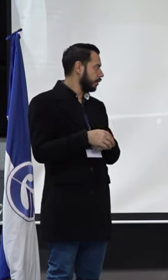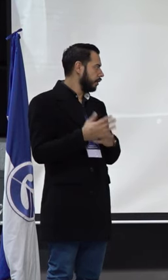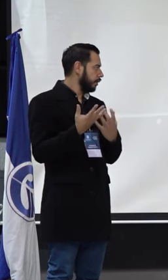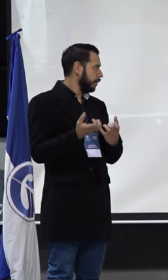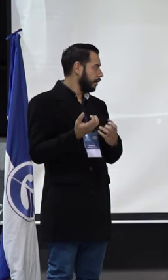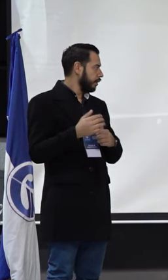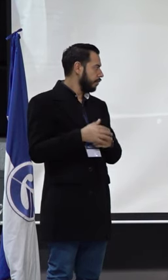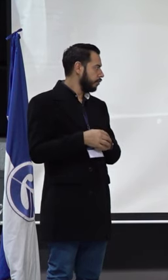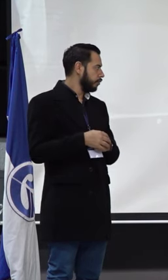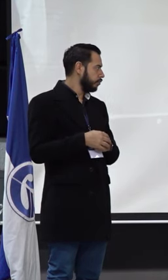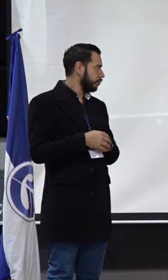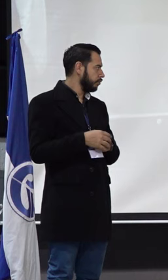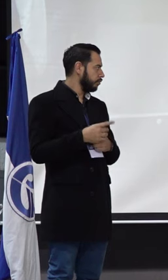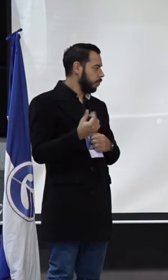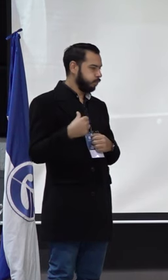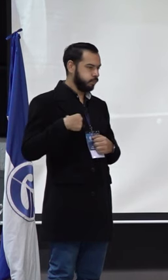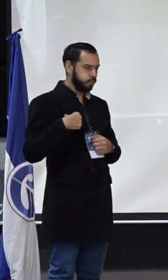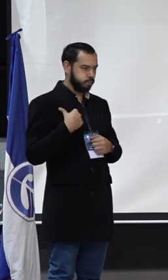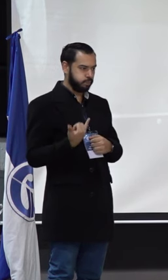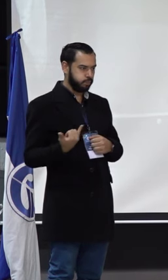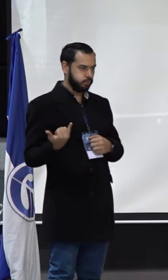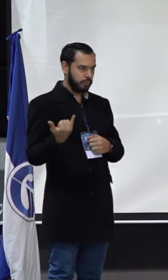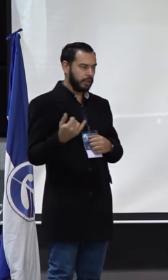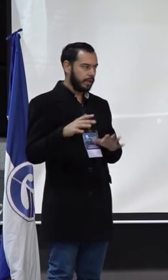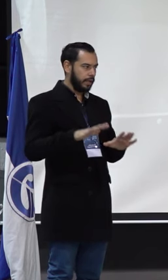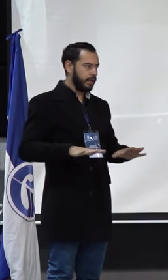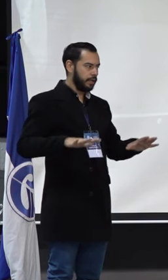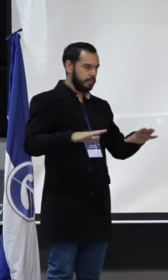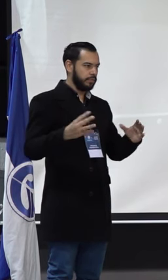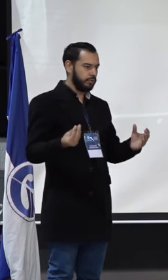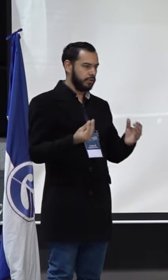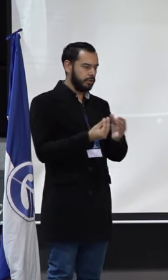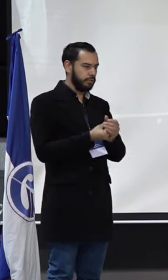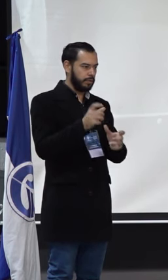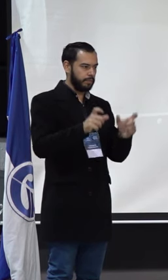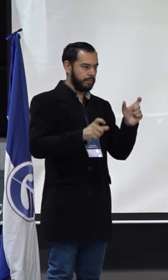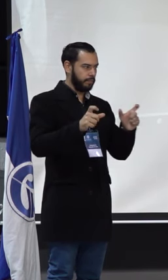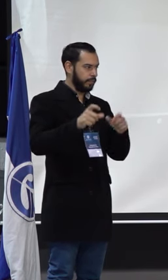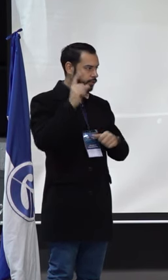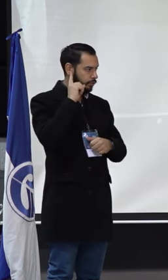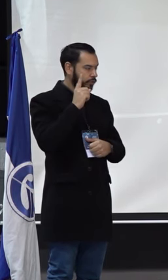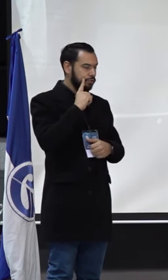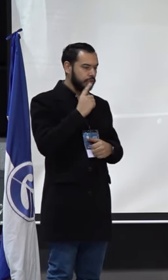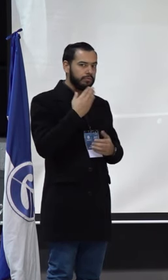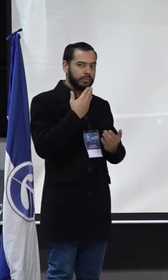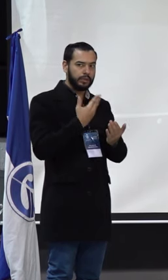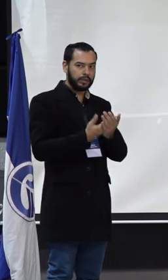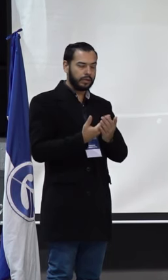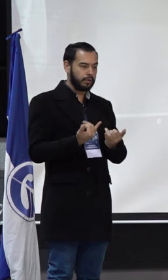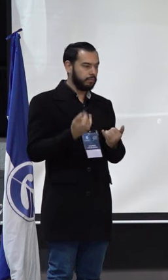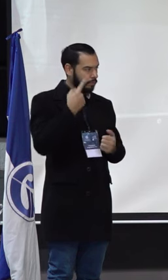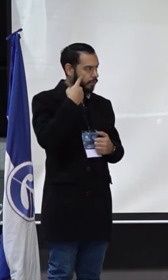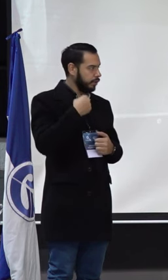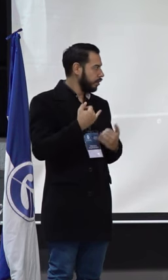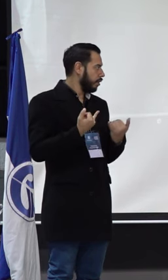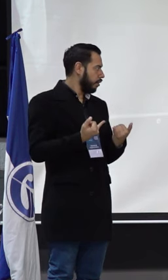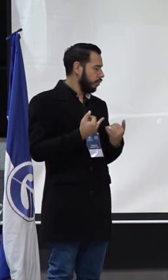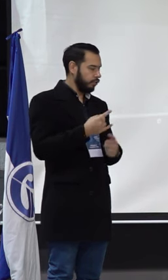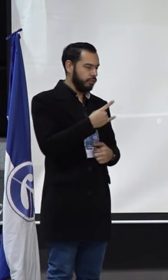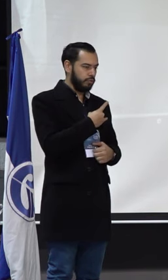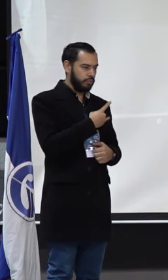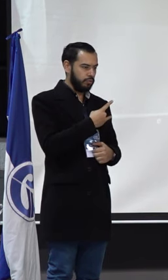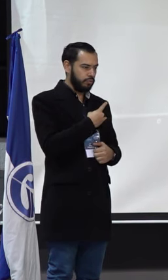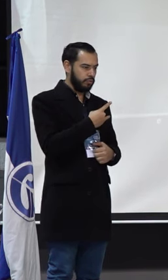de contar con espacios de inclusión efectiva para personas sordas. Agradecemos, pues, que en el día de hoy la